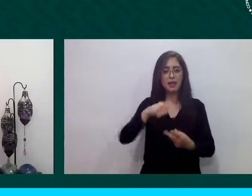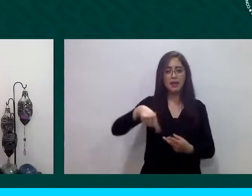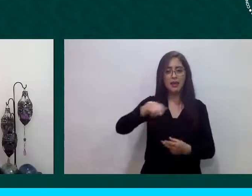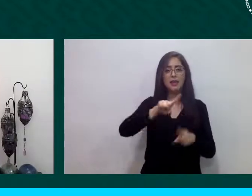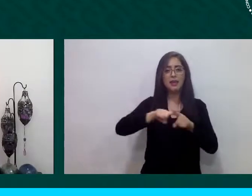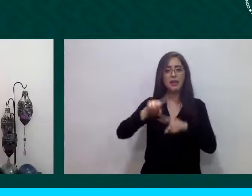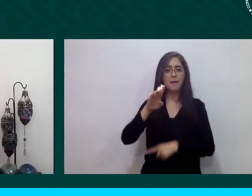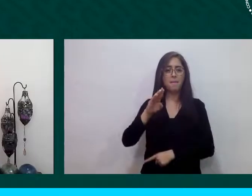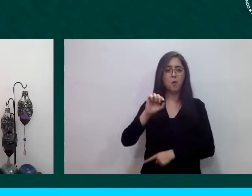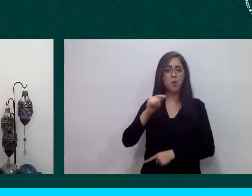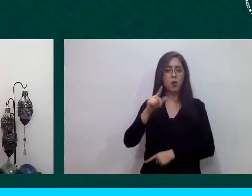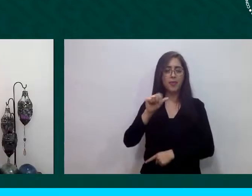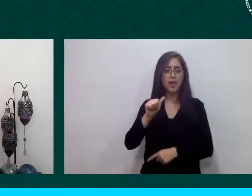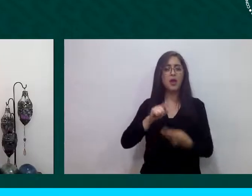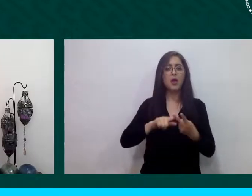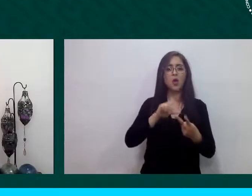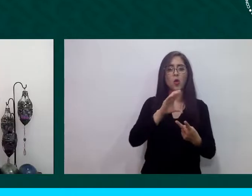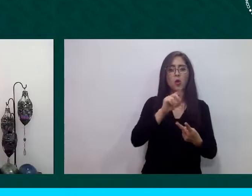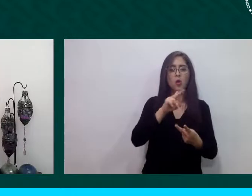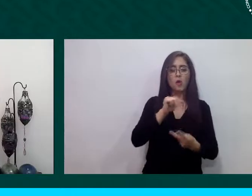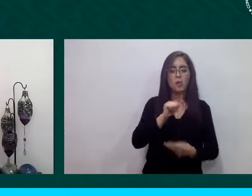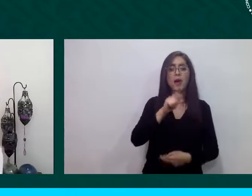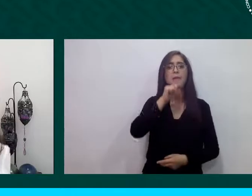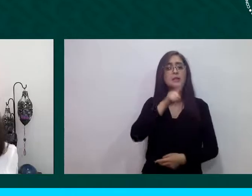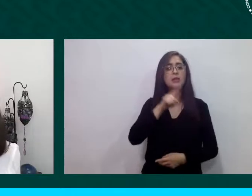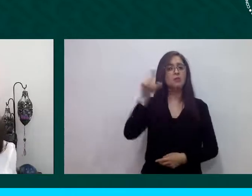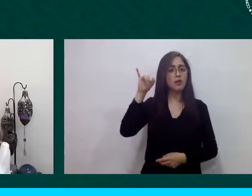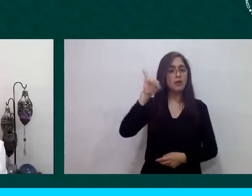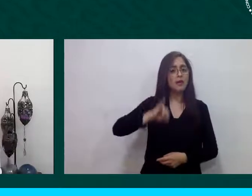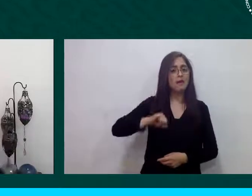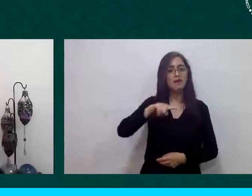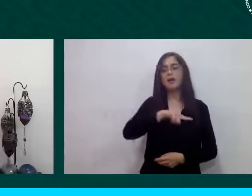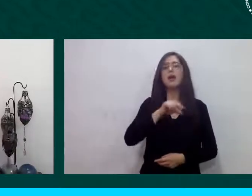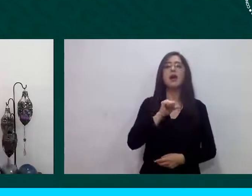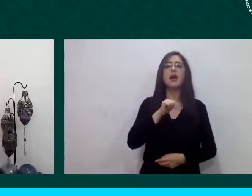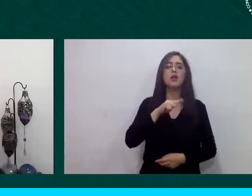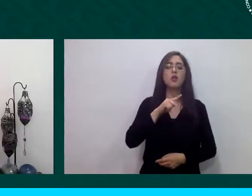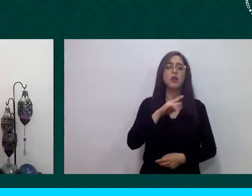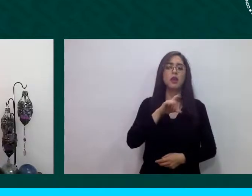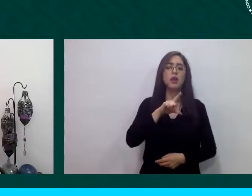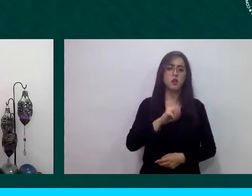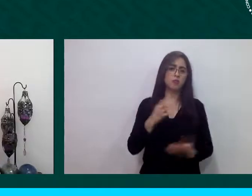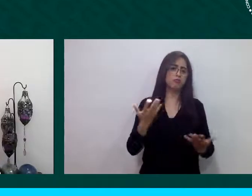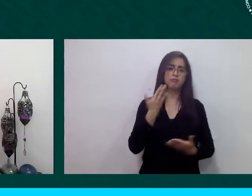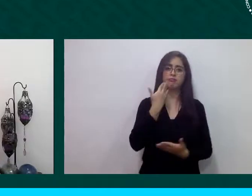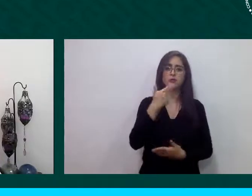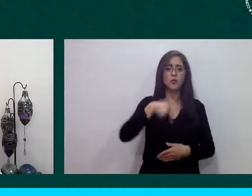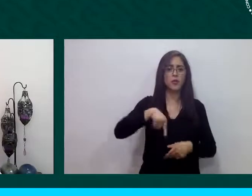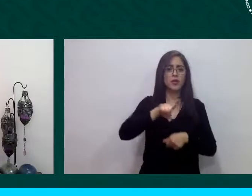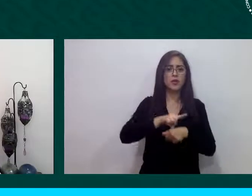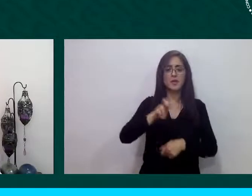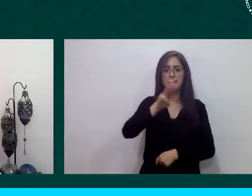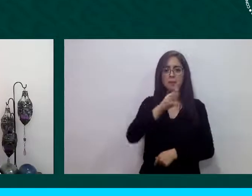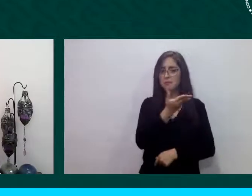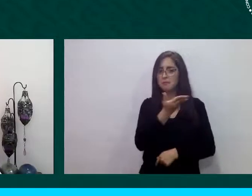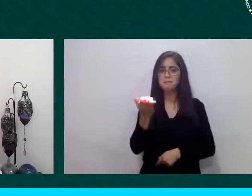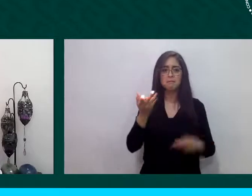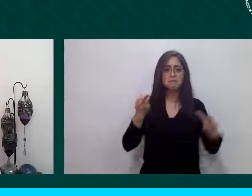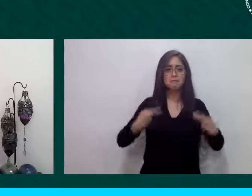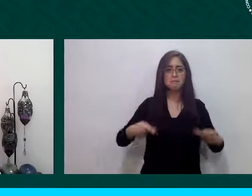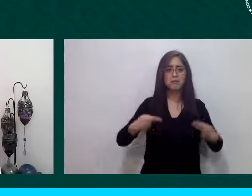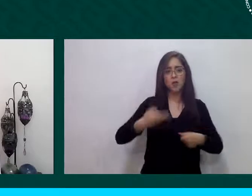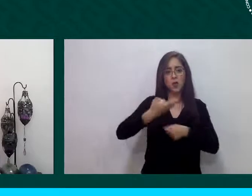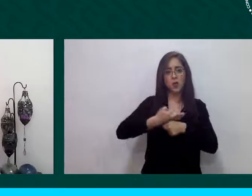al jefe de gabinete, Antonello Antinori. De igual forma, excelente miércoles para todas las personas que nos acompañan el día de hoy.